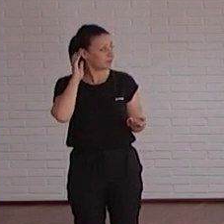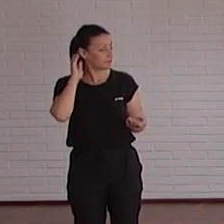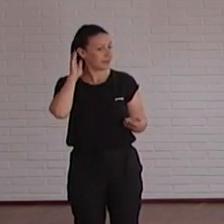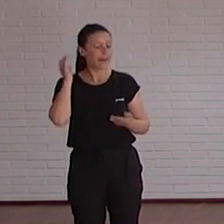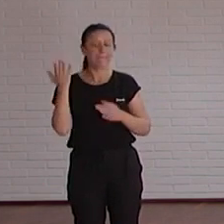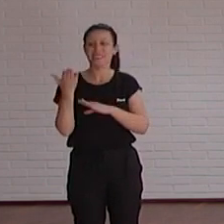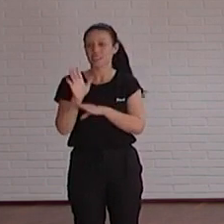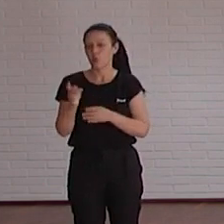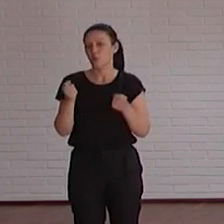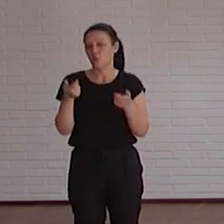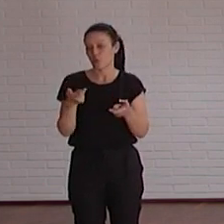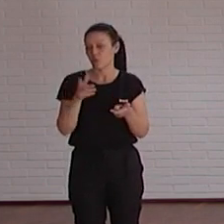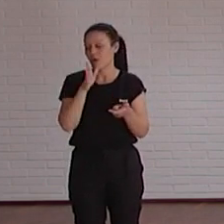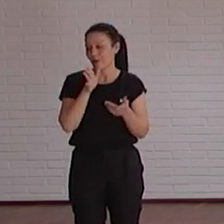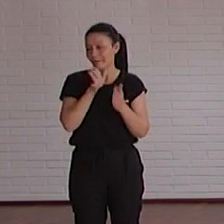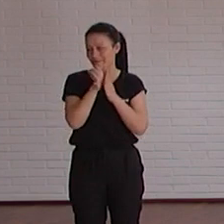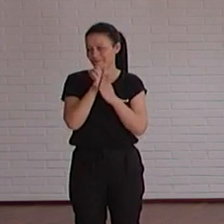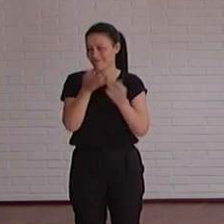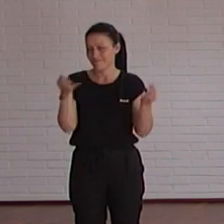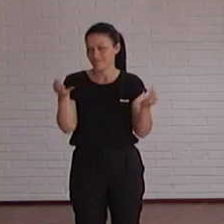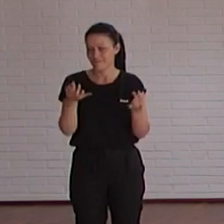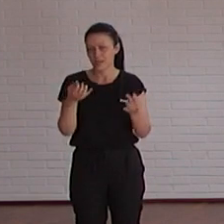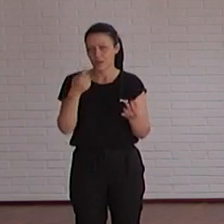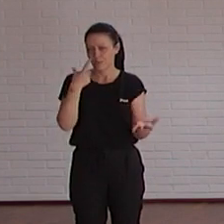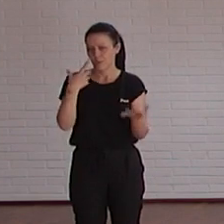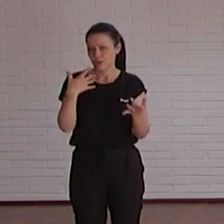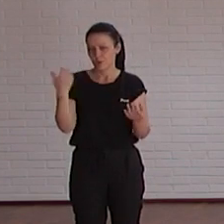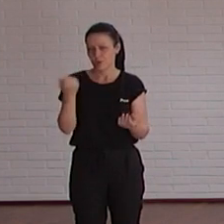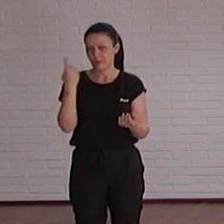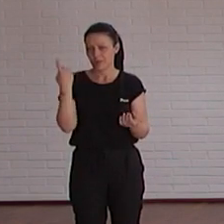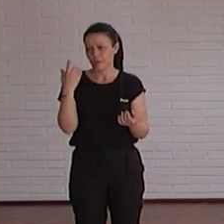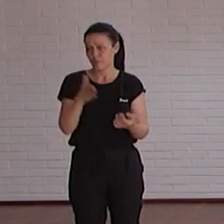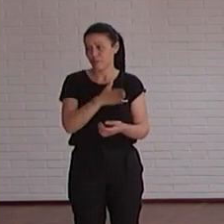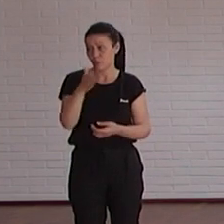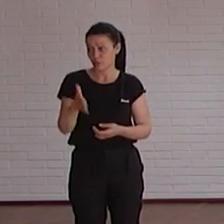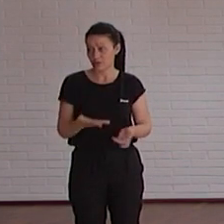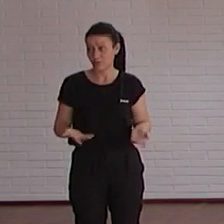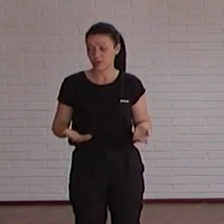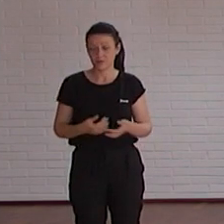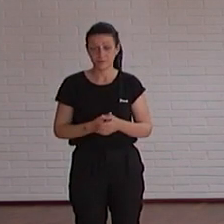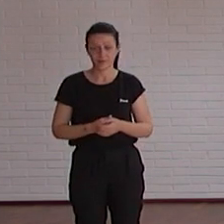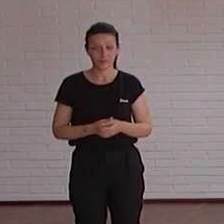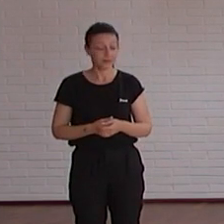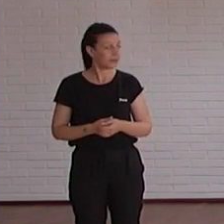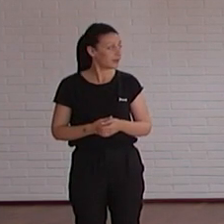poco lo que os voy a comentar ahora entonces lo más famoso es lo de la productividad que eso es lo que más